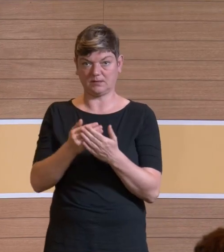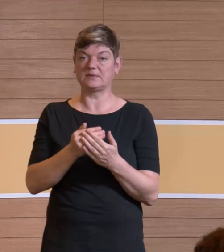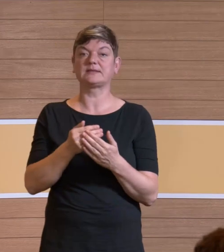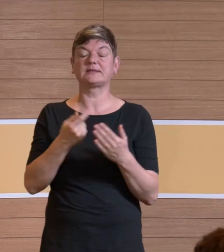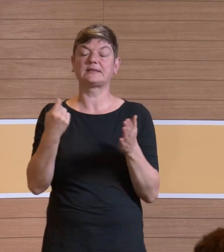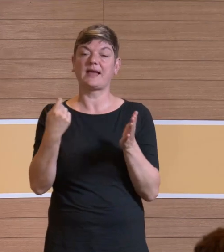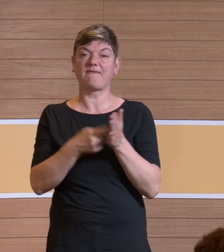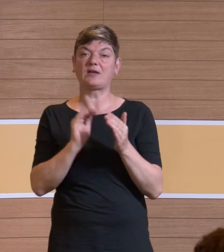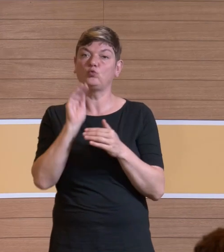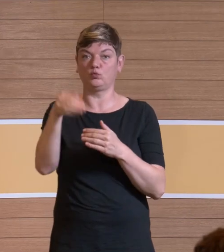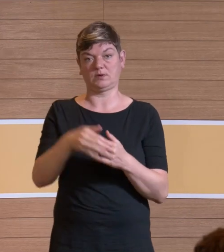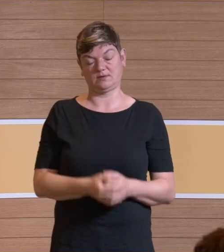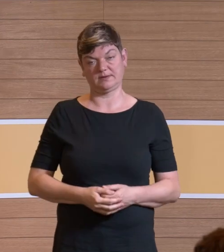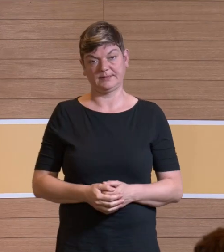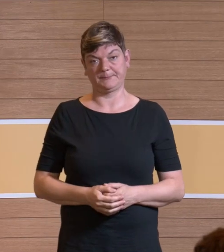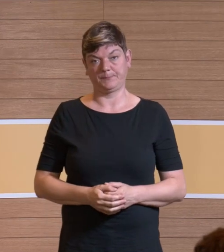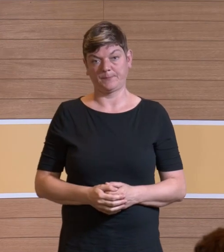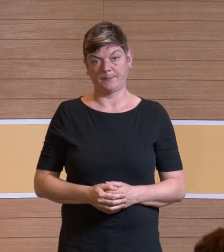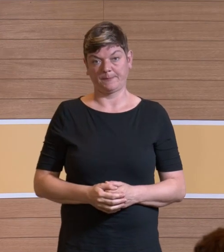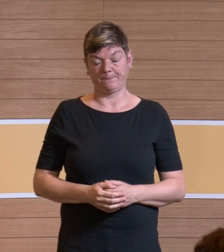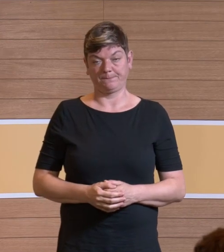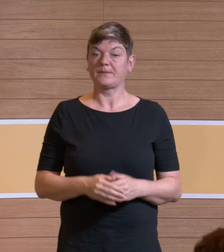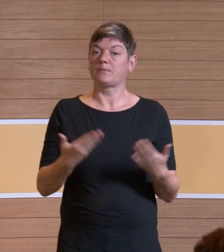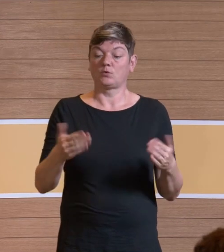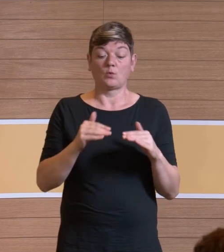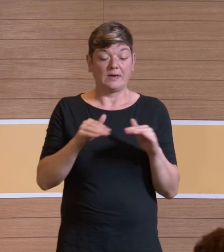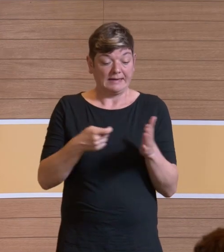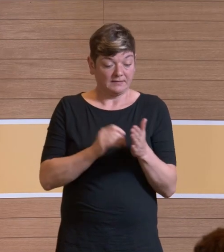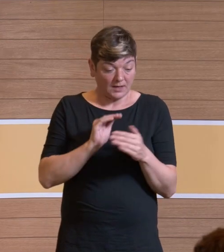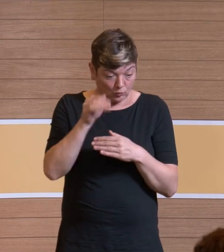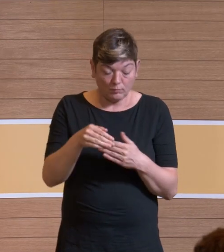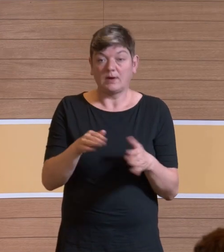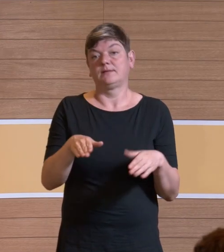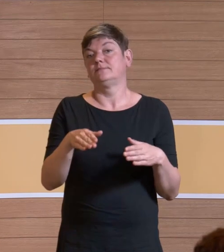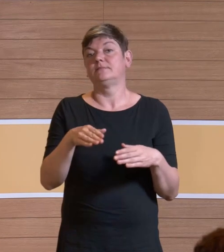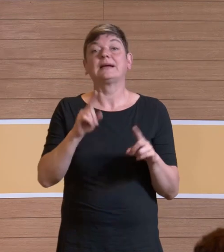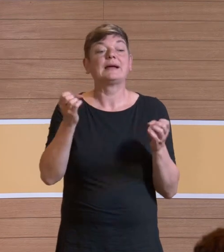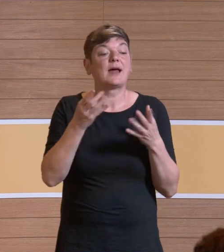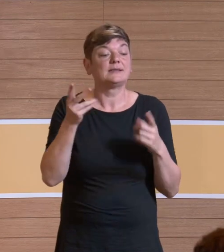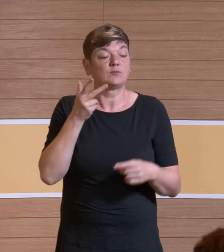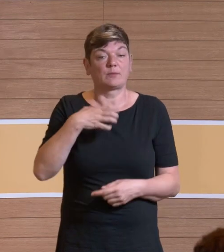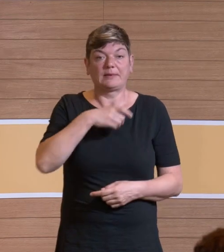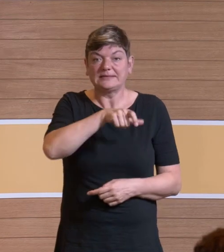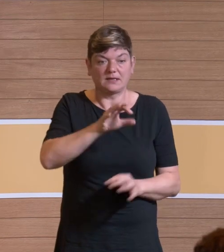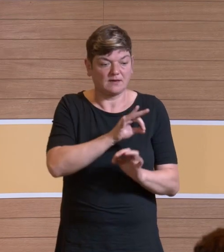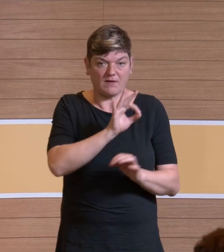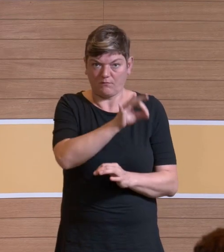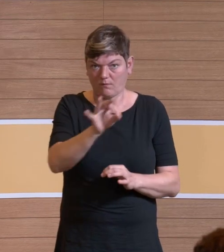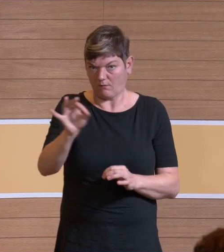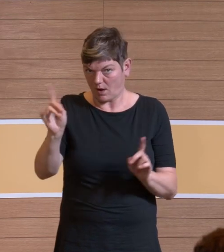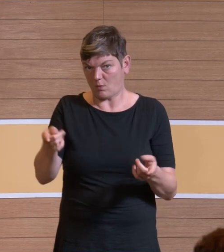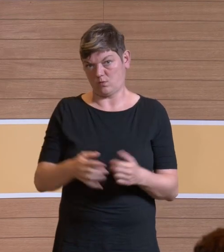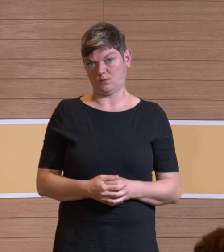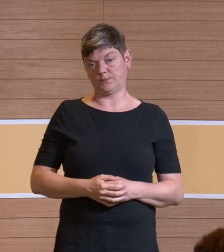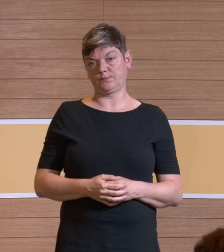Wir könnten natürlich, dass der Grenzwert überschritten ist, gefährdet natürlich auch Patienten und Patientinnen. Der Raum kann